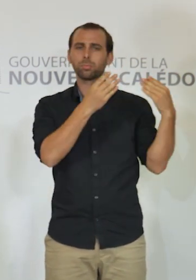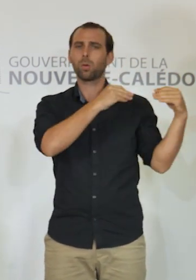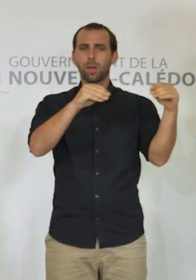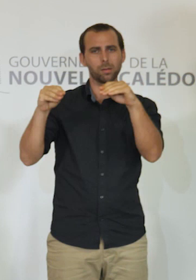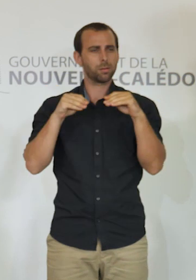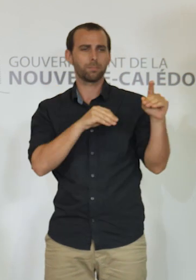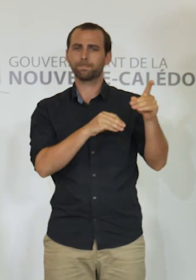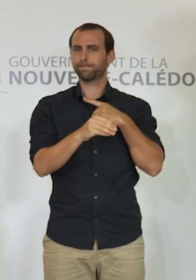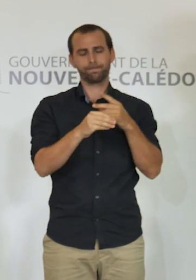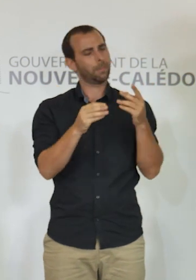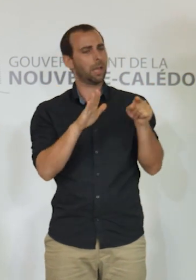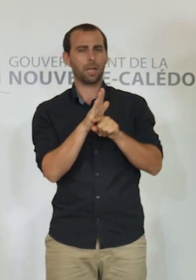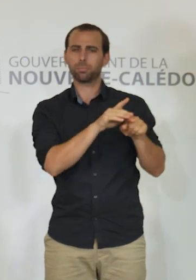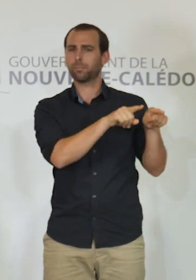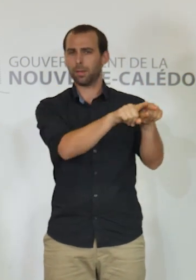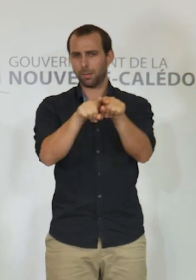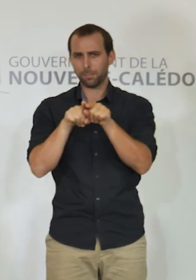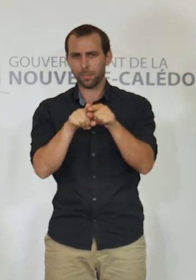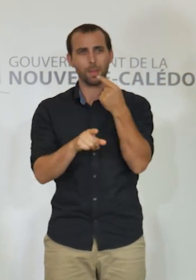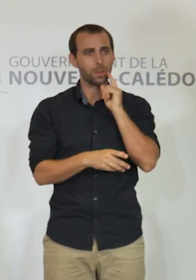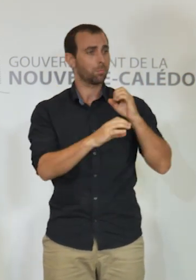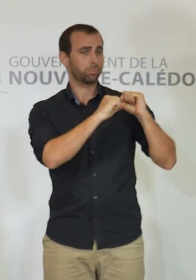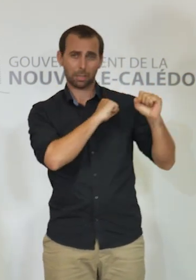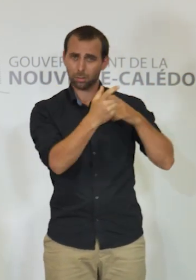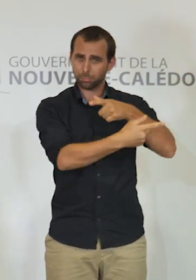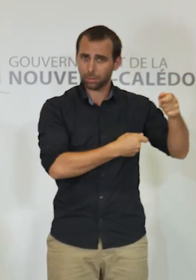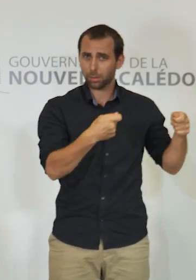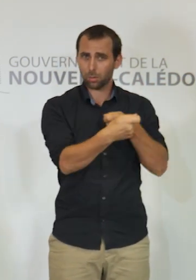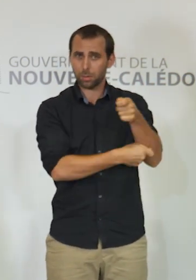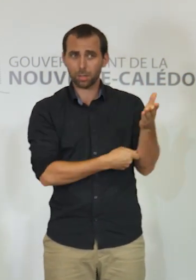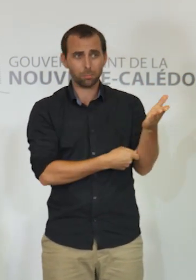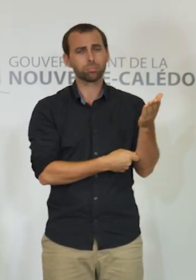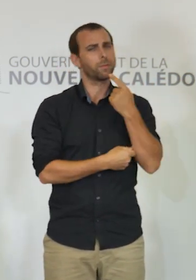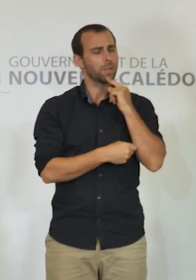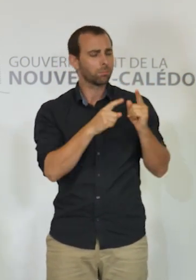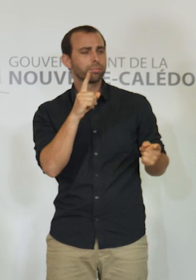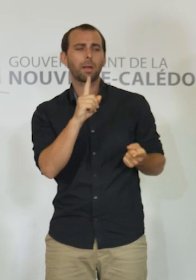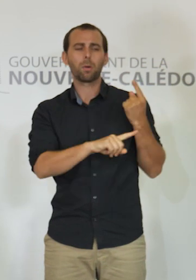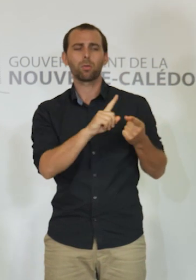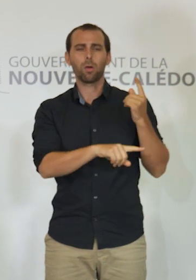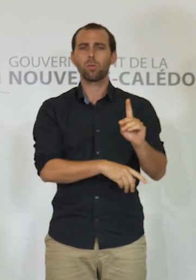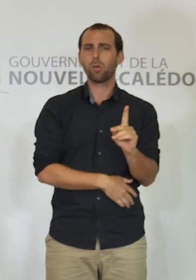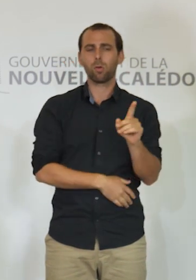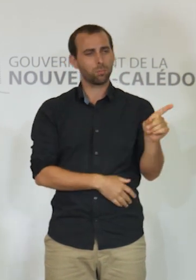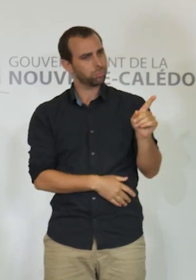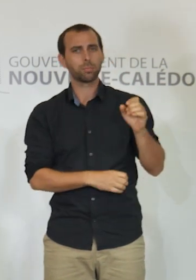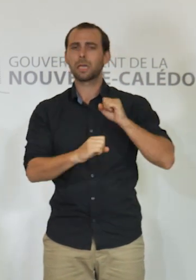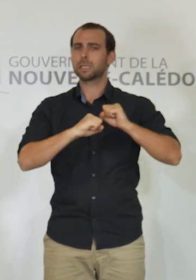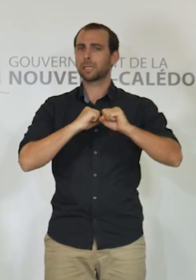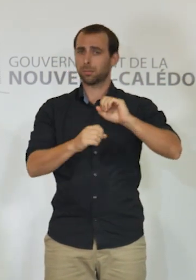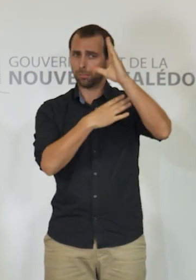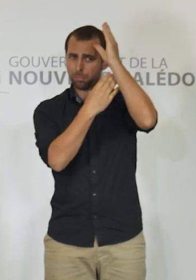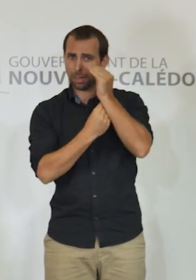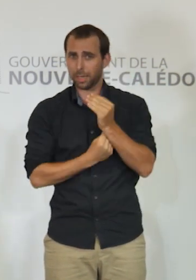Les acteurs économiques des secteurs non essentiels se sont engagés à faire respecter tous les gestes barrières, dont le port du